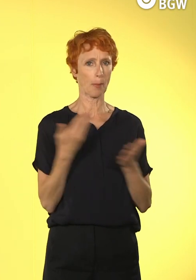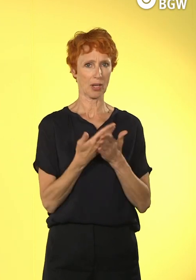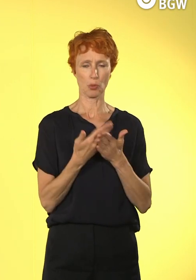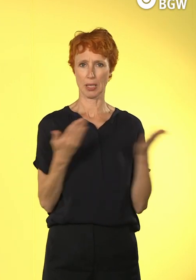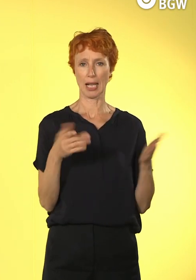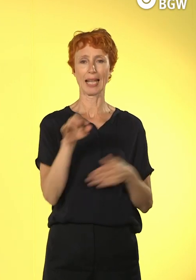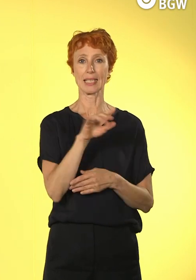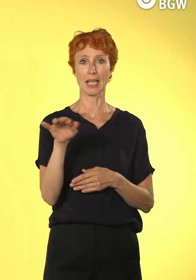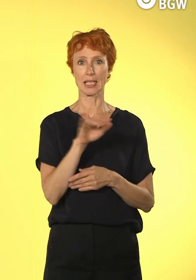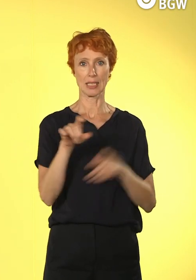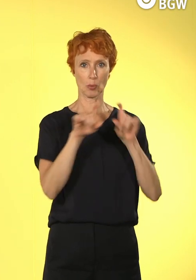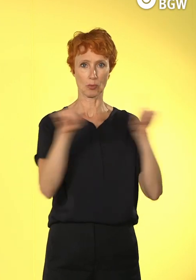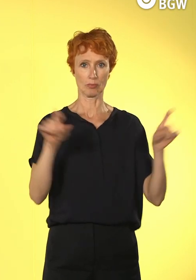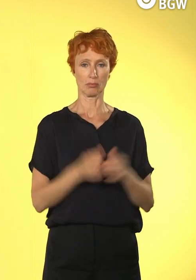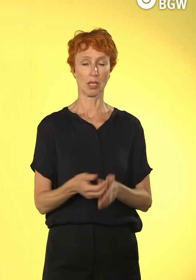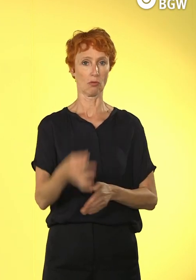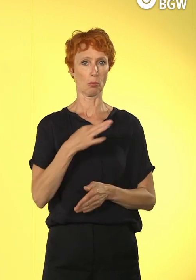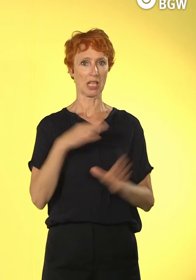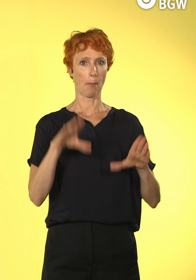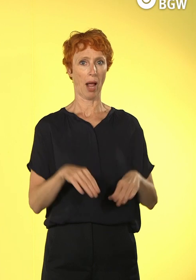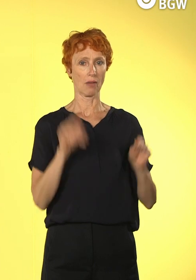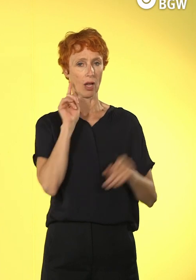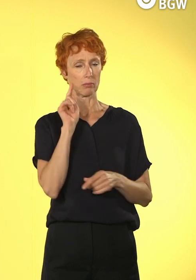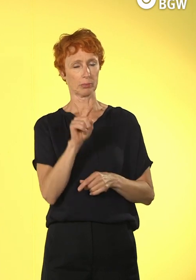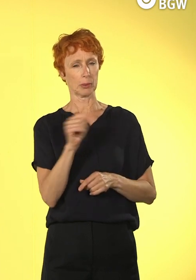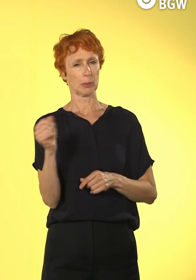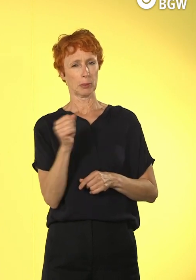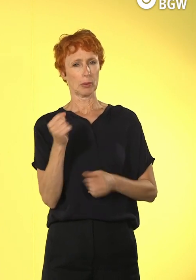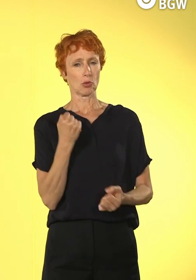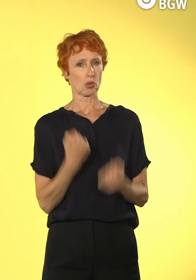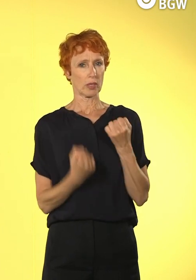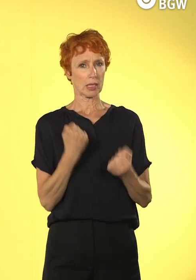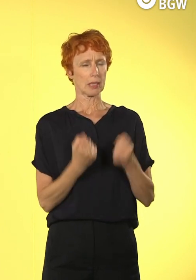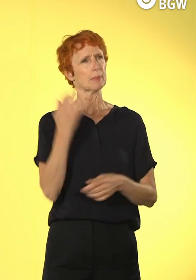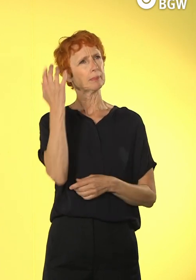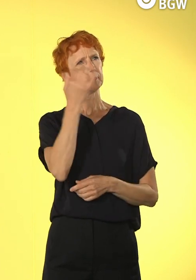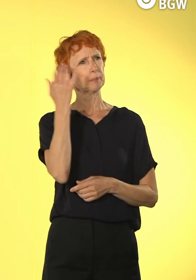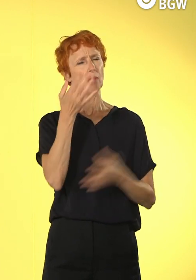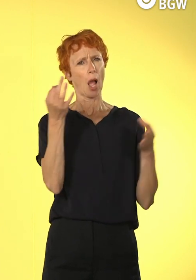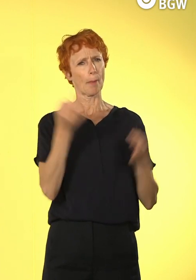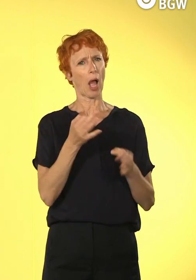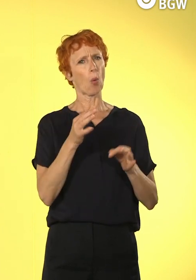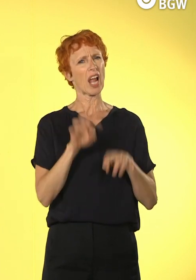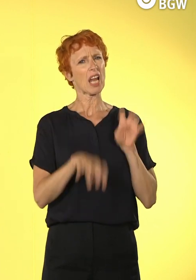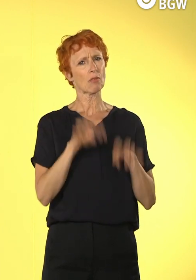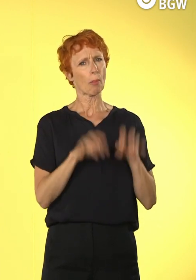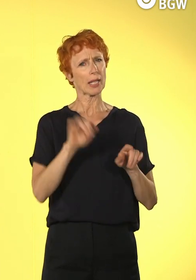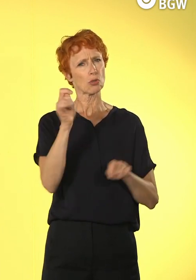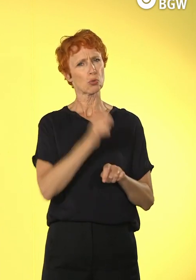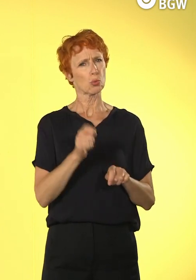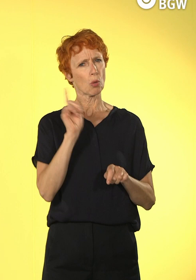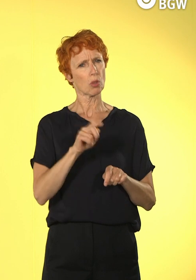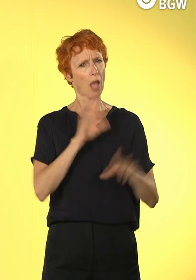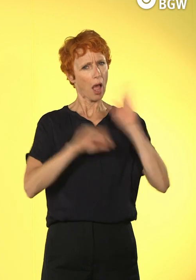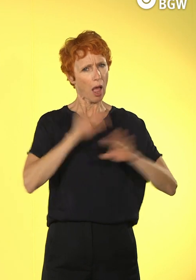Das war für mich am Anfang doch relativ schwierig, weil ich mir dann sofort dachte, brauche ich jetzt noch so ein Informatikstudium? Was ist denn